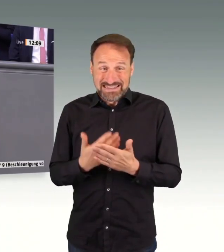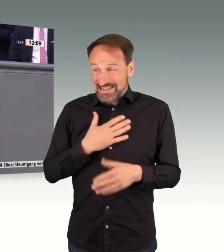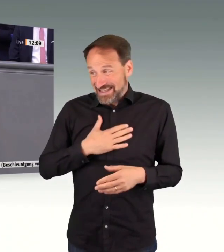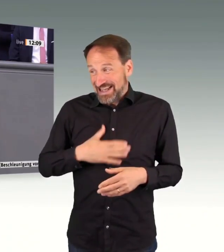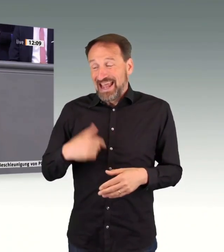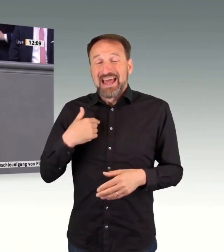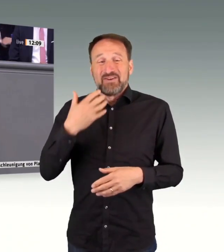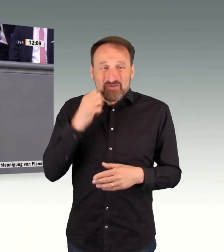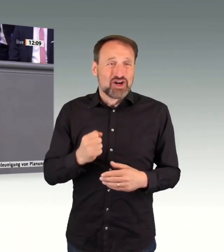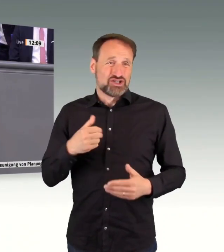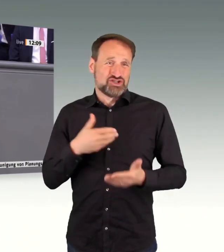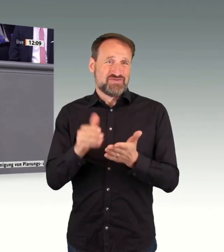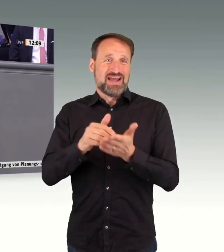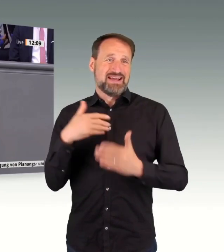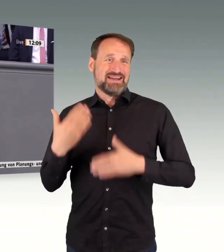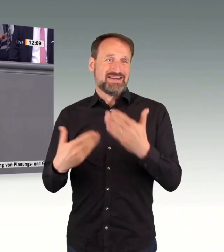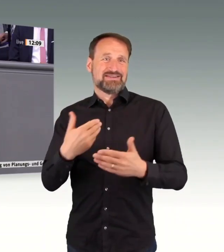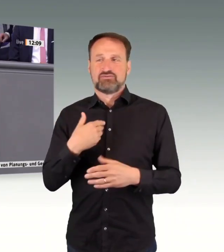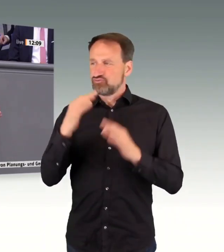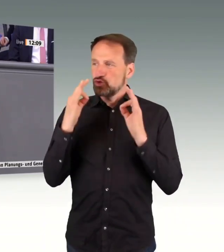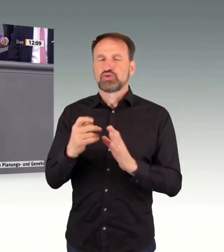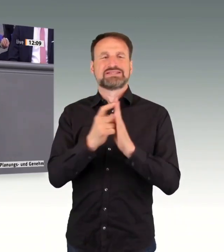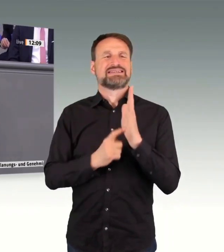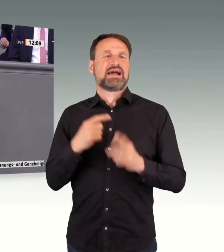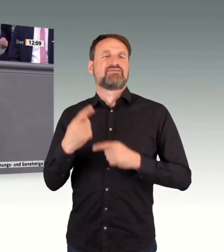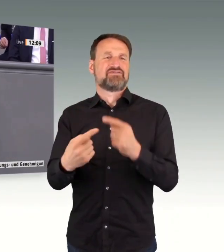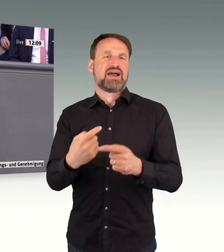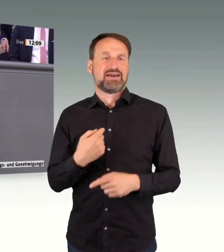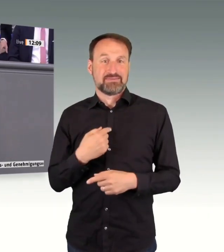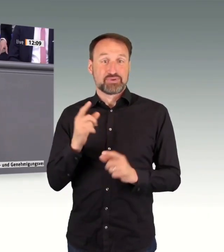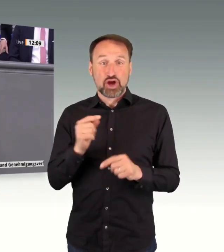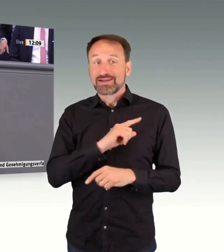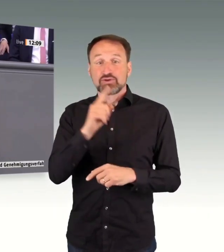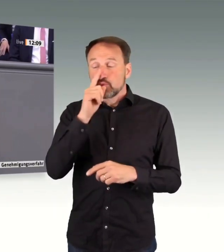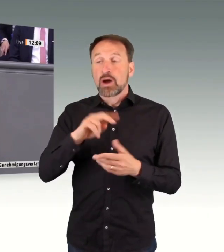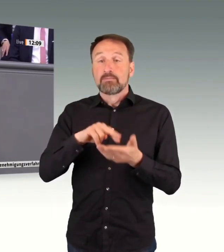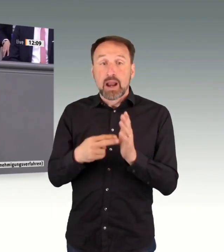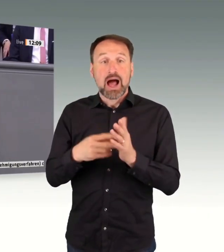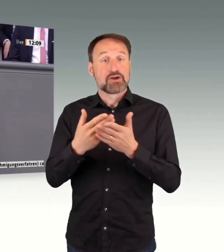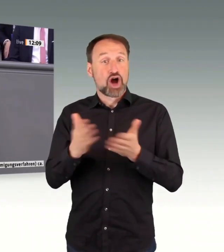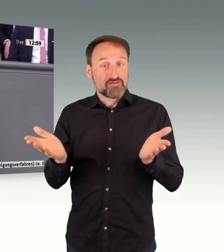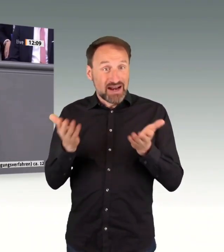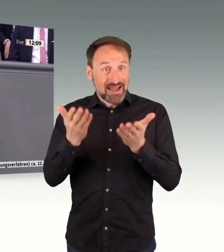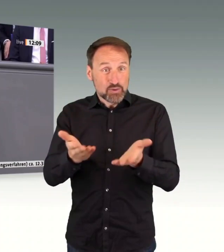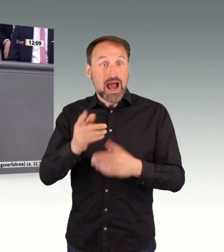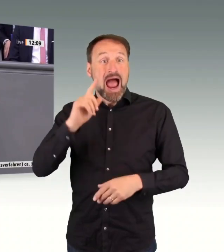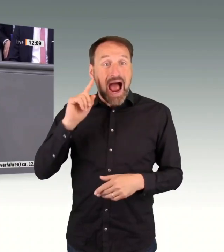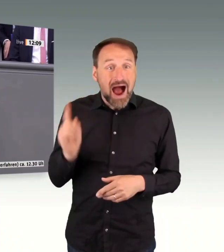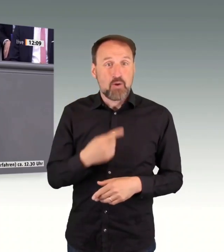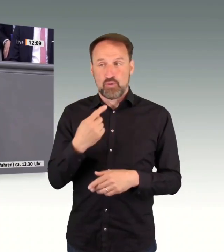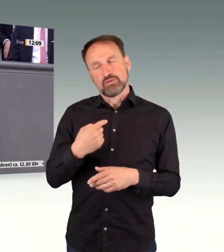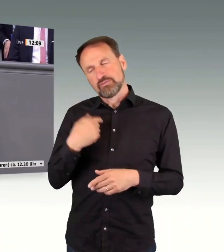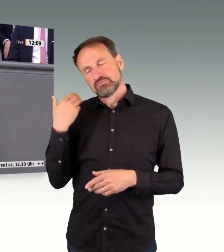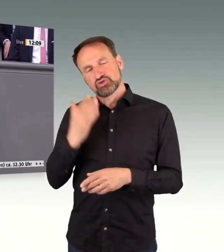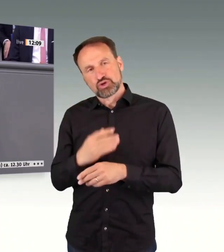weiterhaben. Mit der Folge, dass wir 40.000 Verfahren haben. Wir haben allein 328 verschiedene Verfahren, wie wir